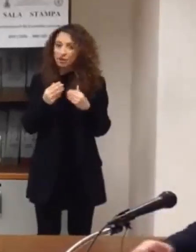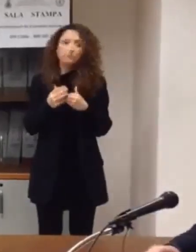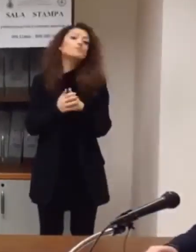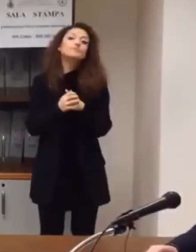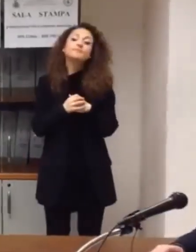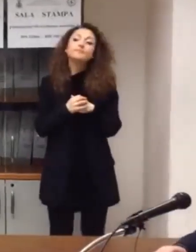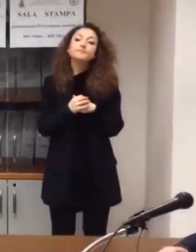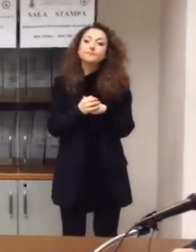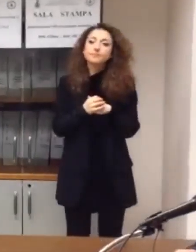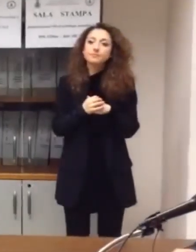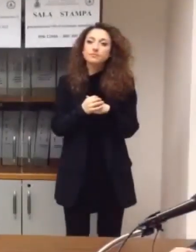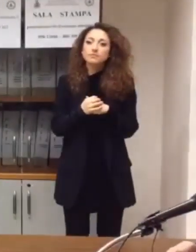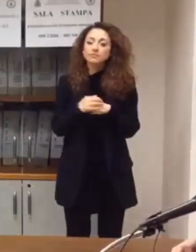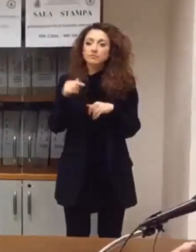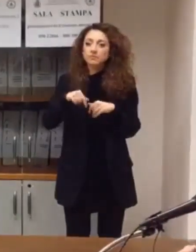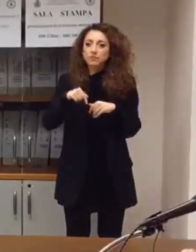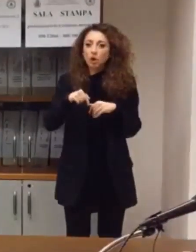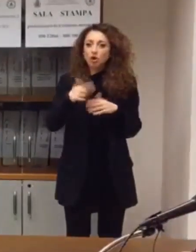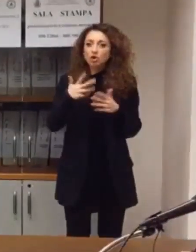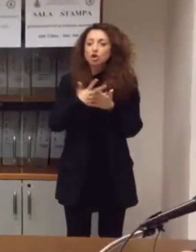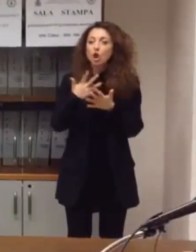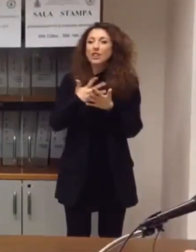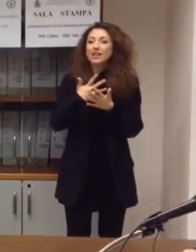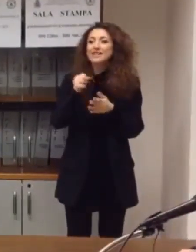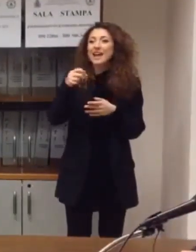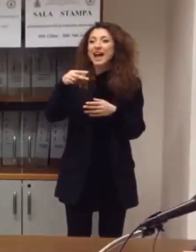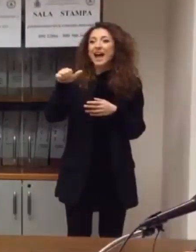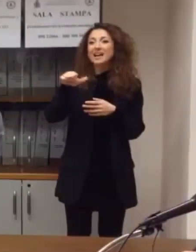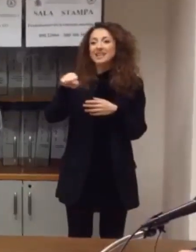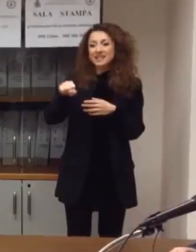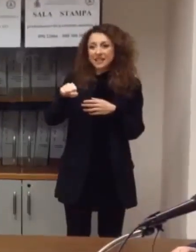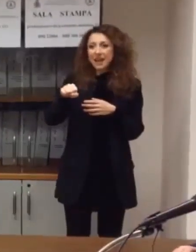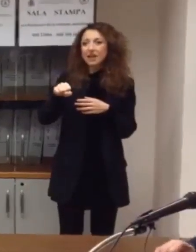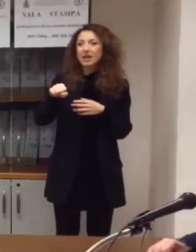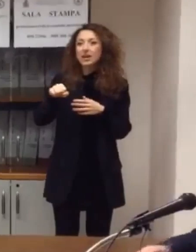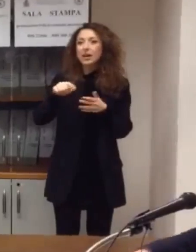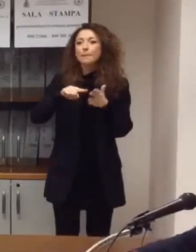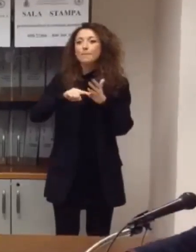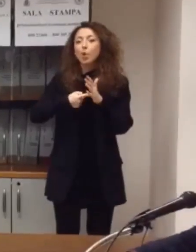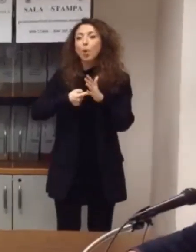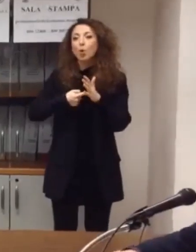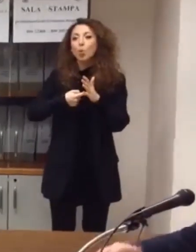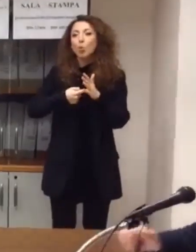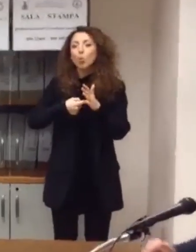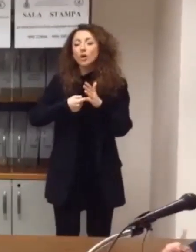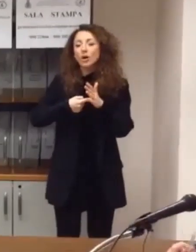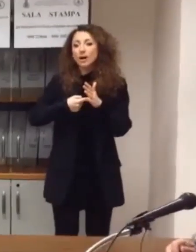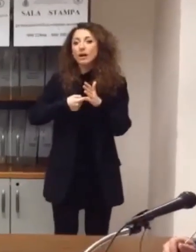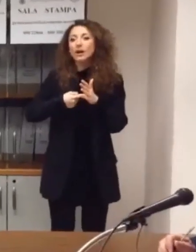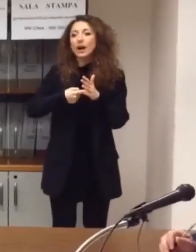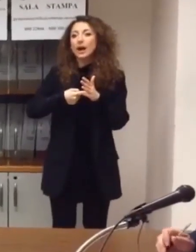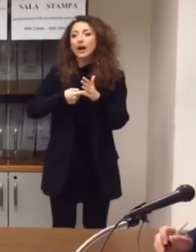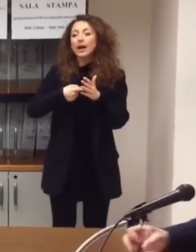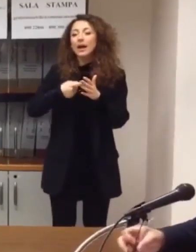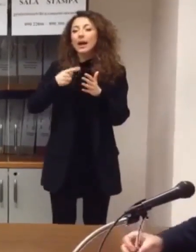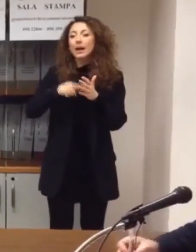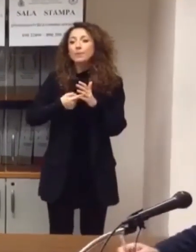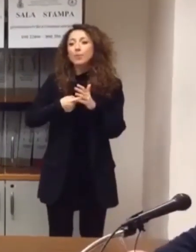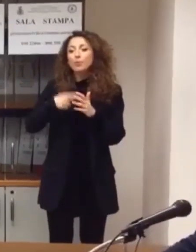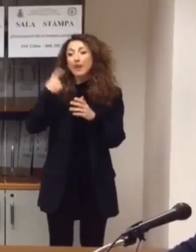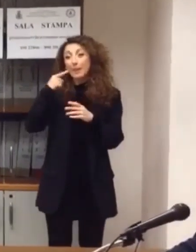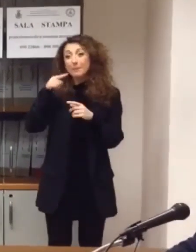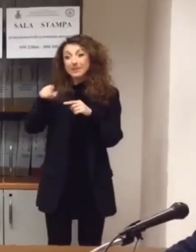Oggi è uscita l'ANSA che la Procura della Repubblica di Messina ha chiesto l'autorizzazione a